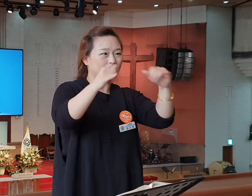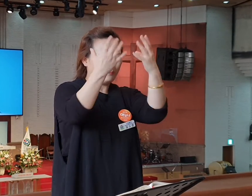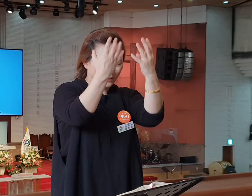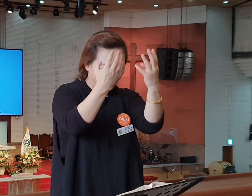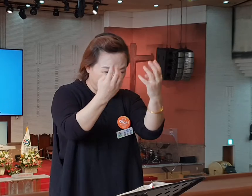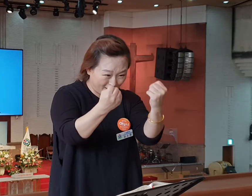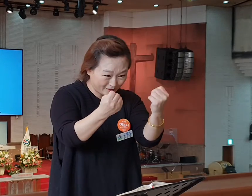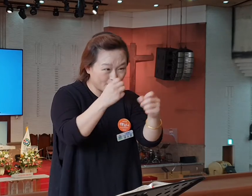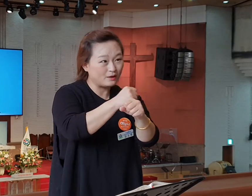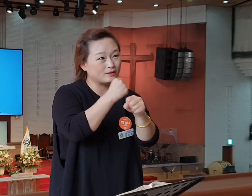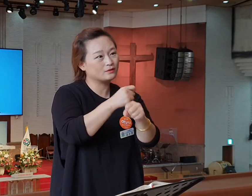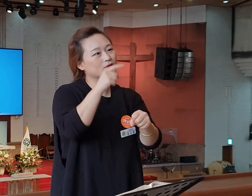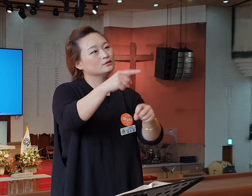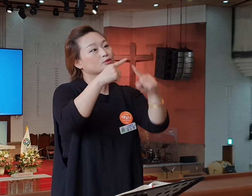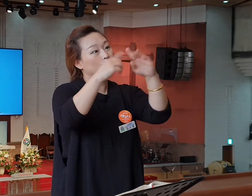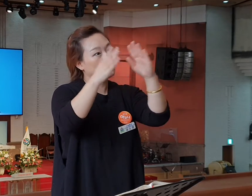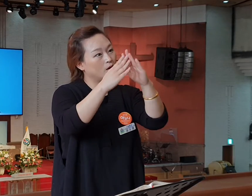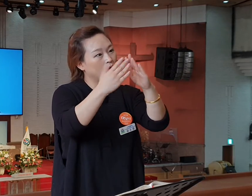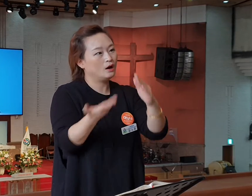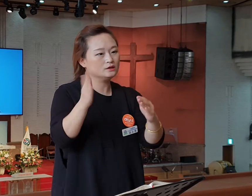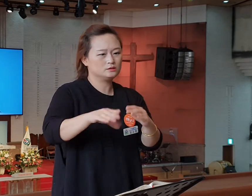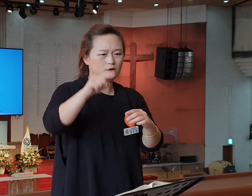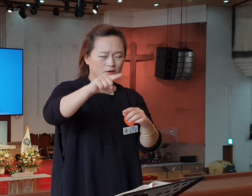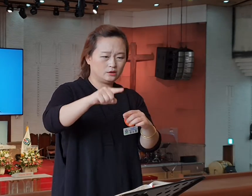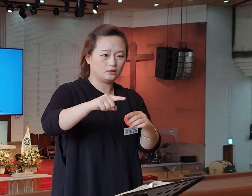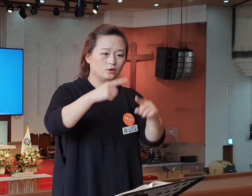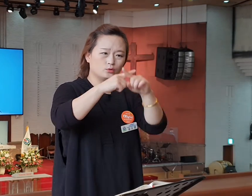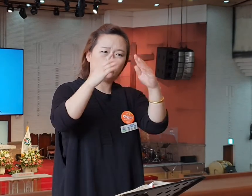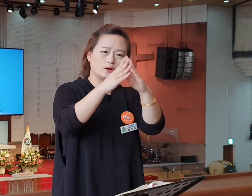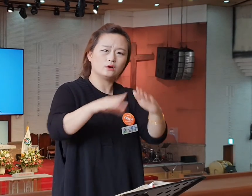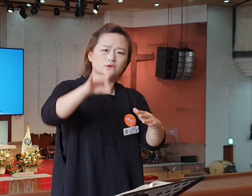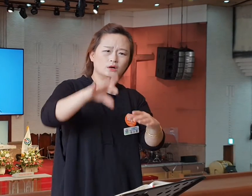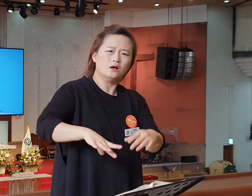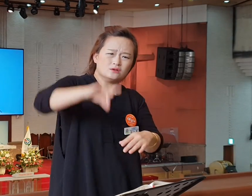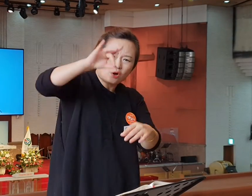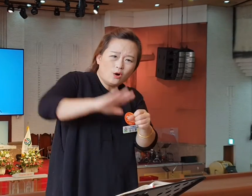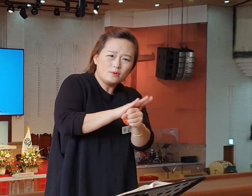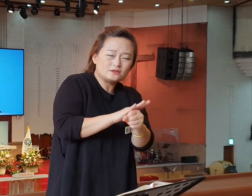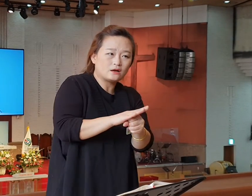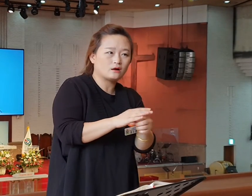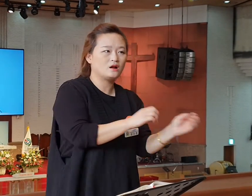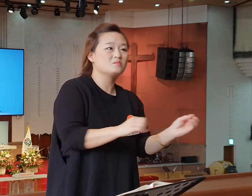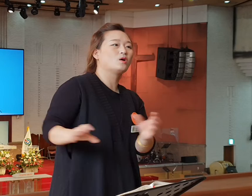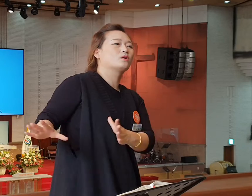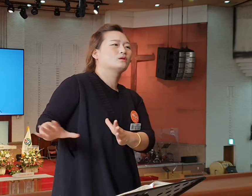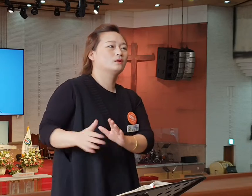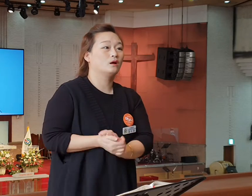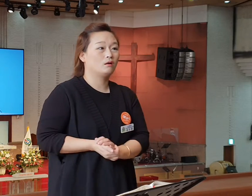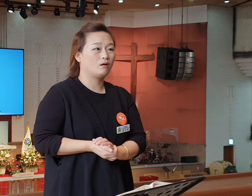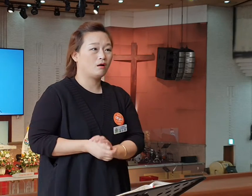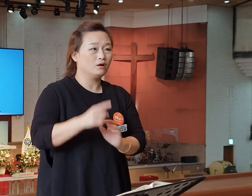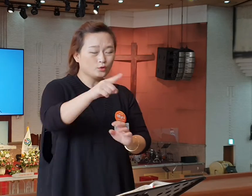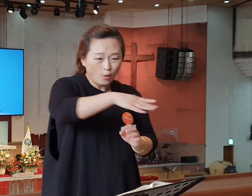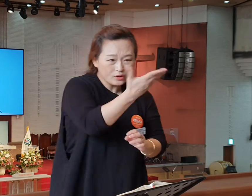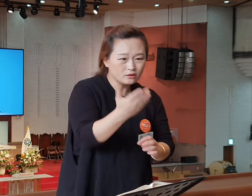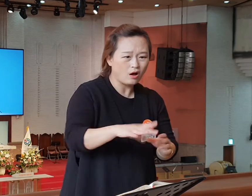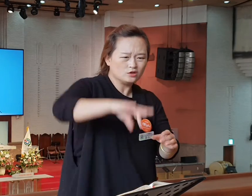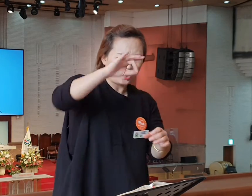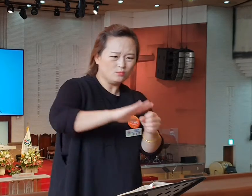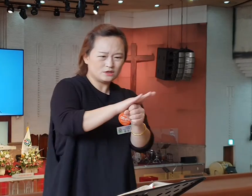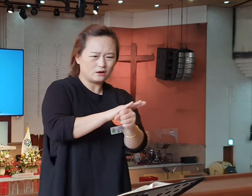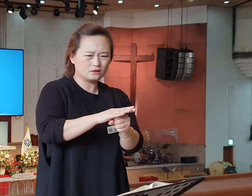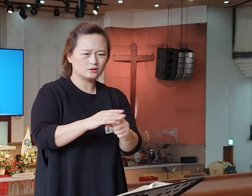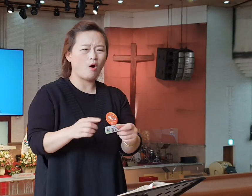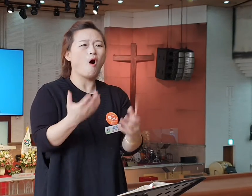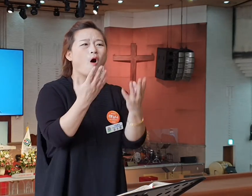생각해라. 어디서. 너희들이 얼마나 멀어졌는지 다시 한번 생각해보래요. 너희들이 처음 사랑해서 얼마나 멀어졌는지 다시 한번 돌아봐라.